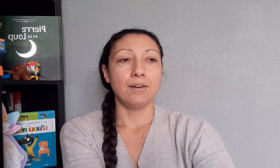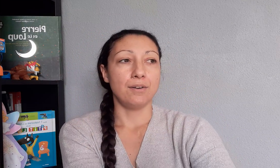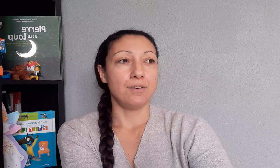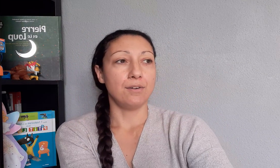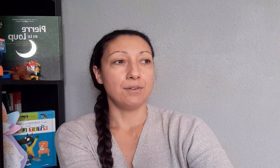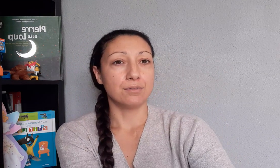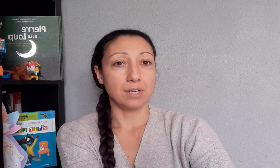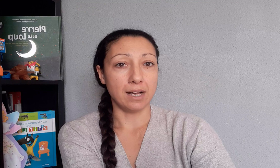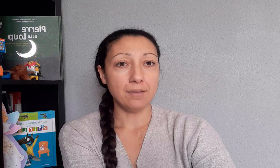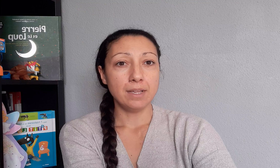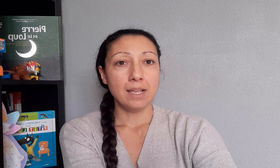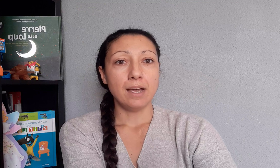Voilà,